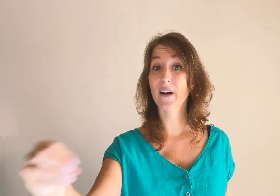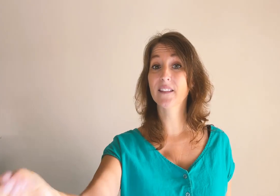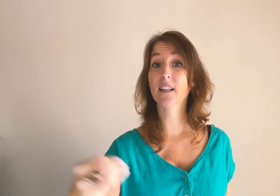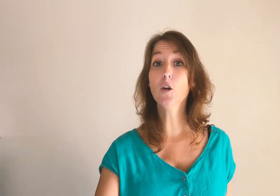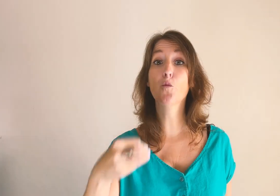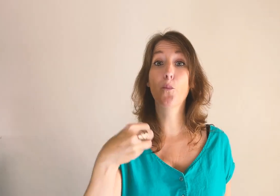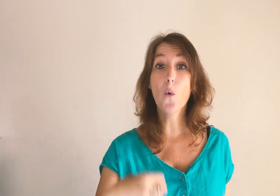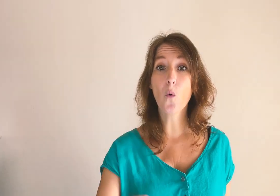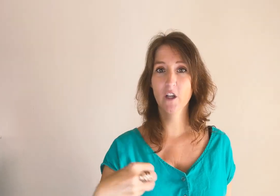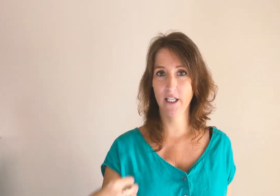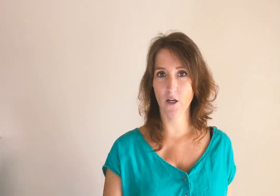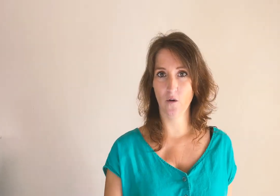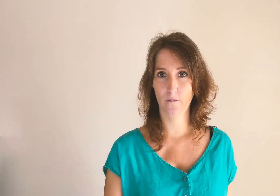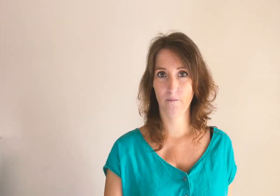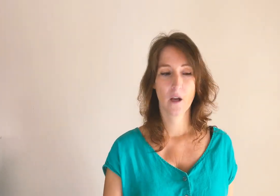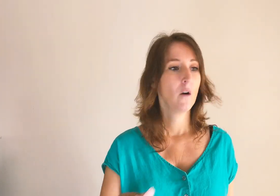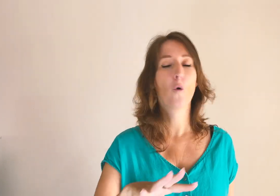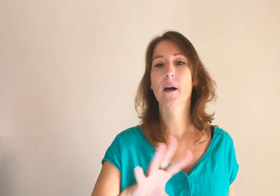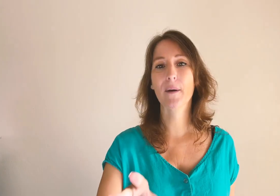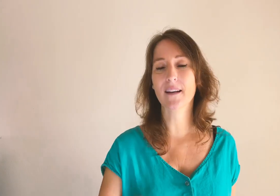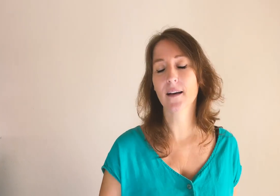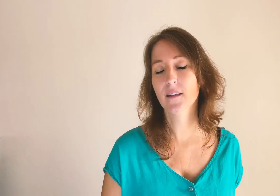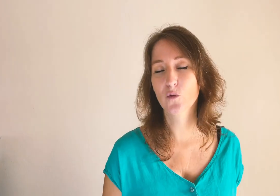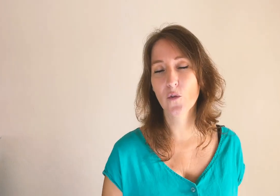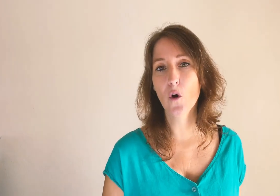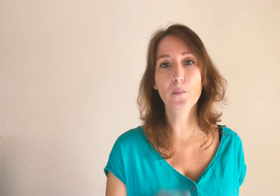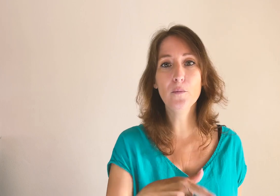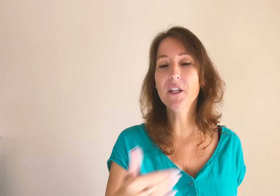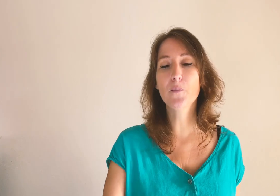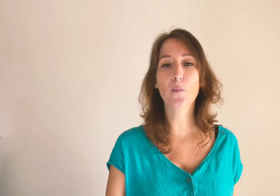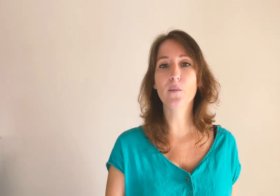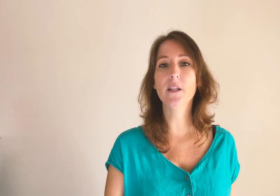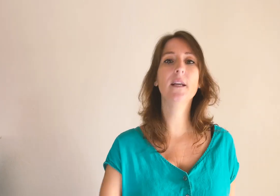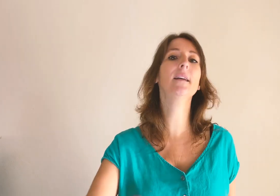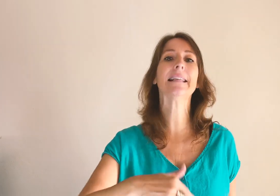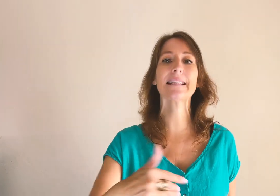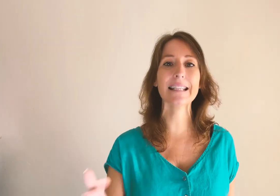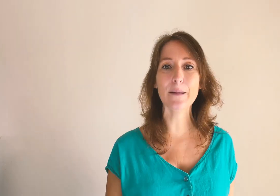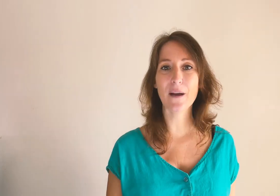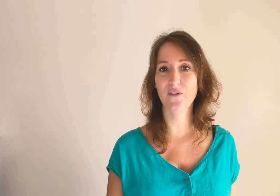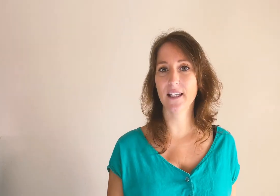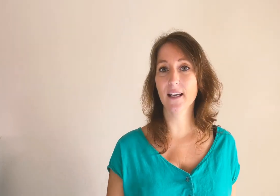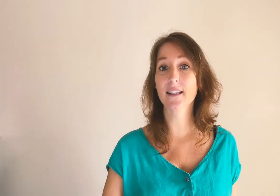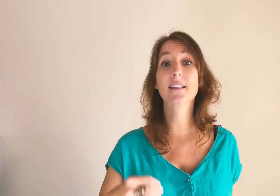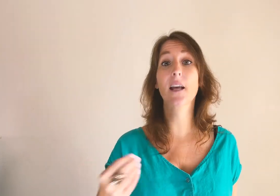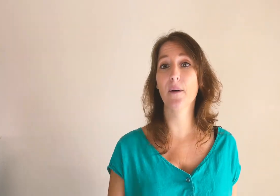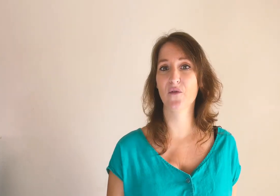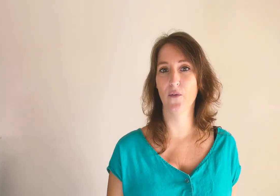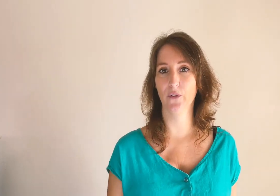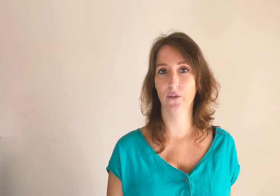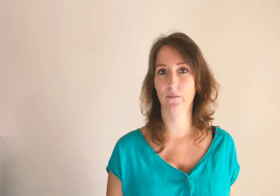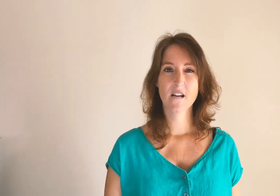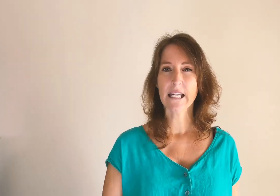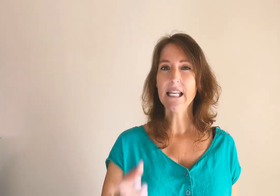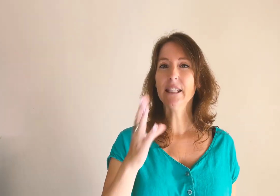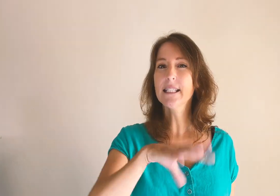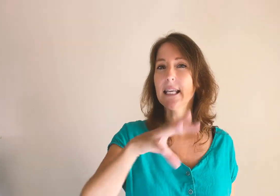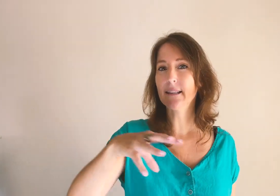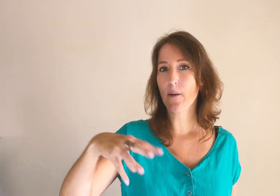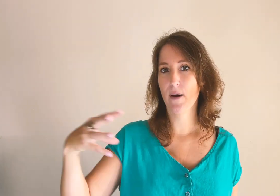attirer le bon client. On le répétera assez souvent. Publier pour publier, ça n'est pas efficace, ça ne sert pas vos ventes. Il y a des étapes